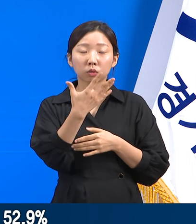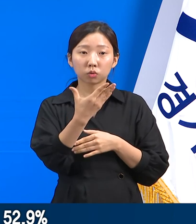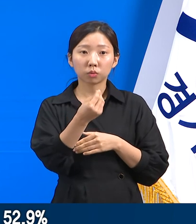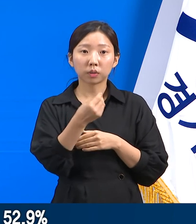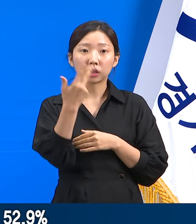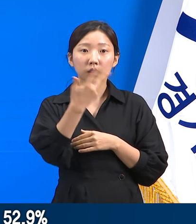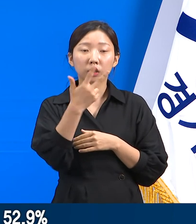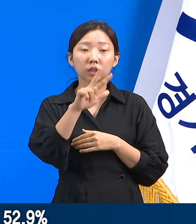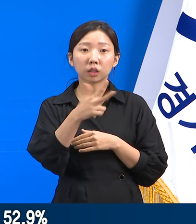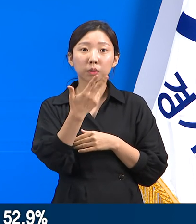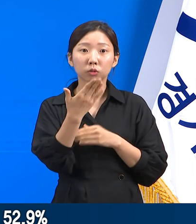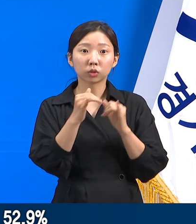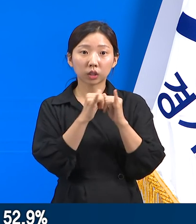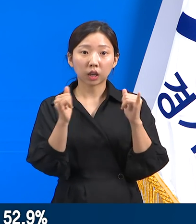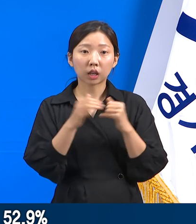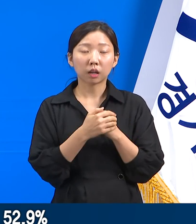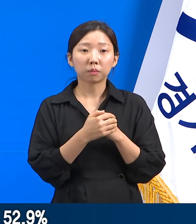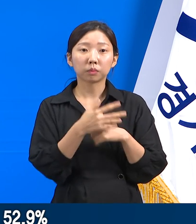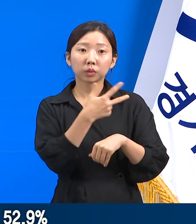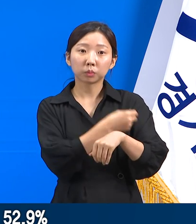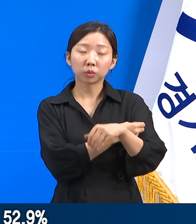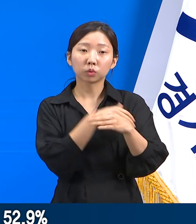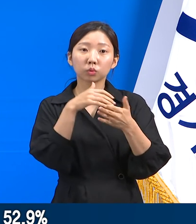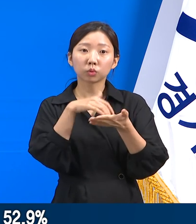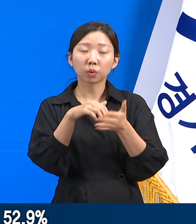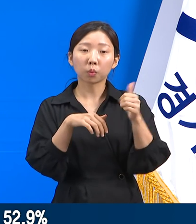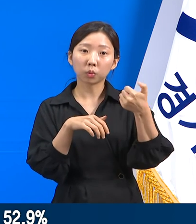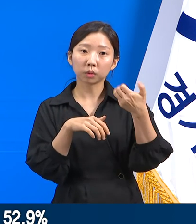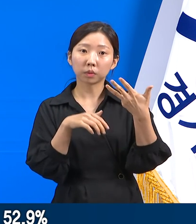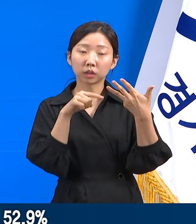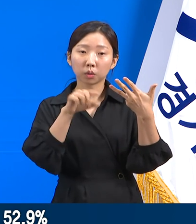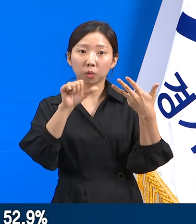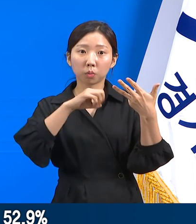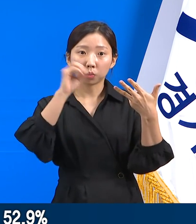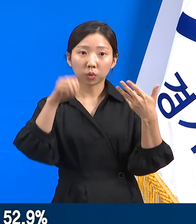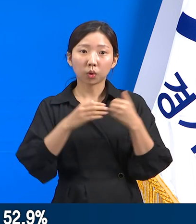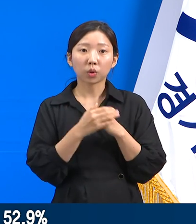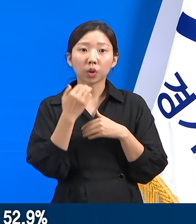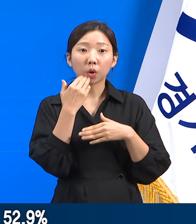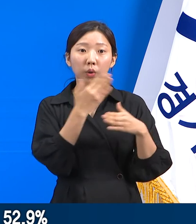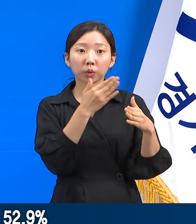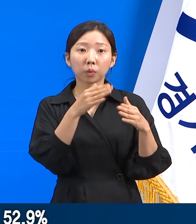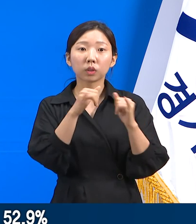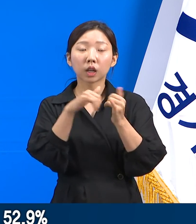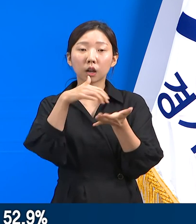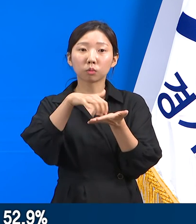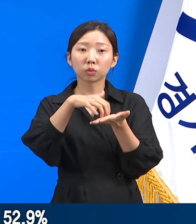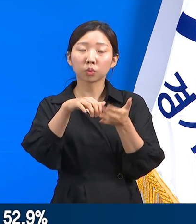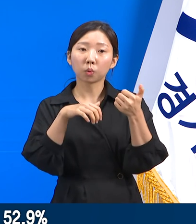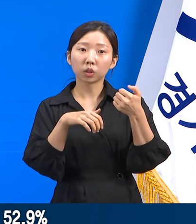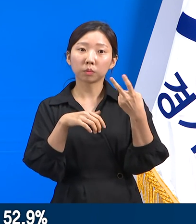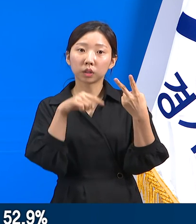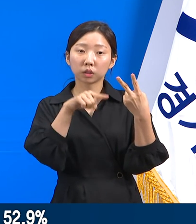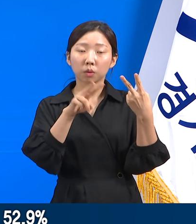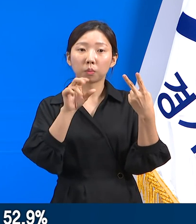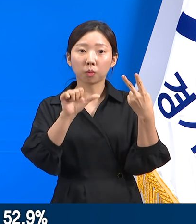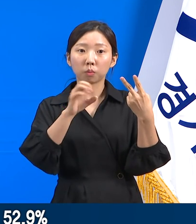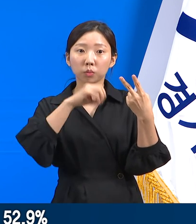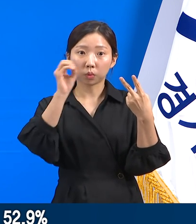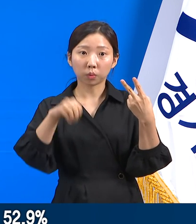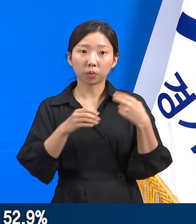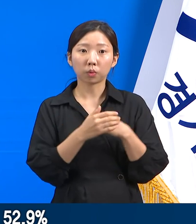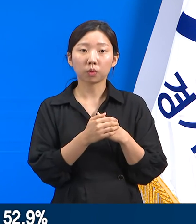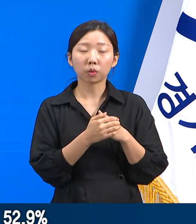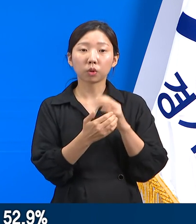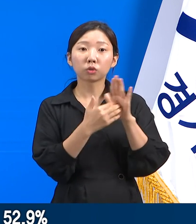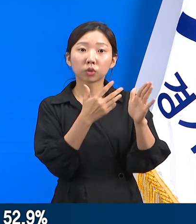,709명으로 접종 대상자의 58.5% 경기도 인구 대비 해수는 52.9%입니다. 접종